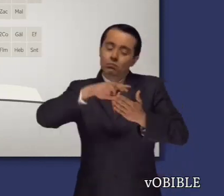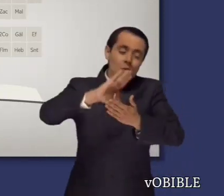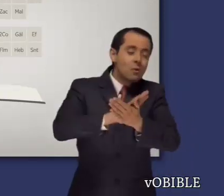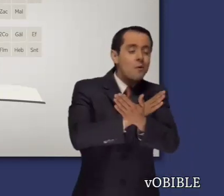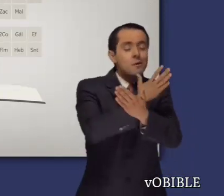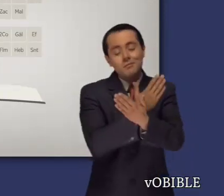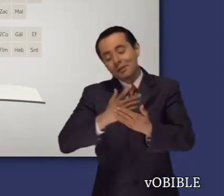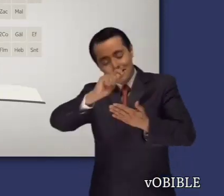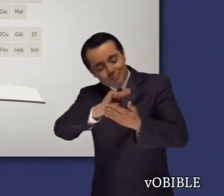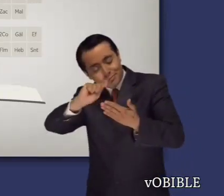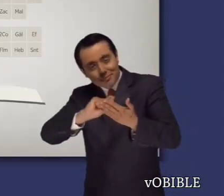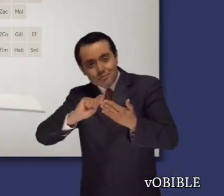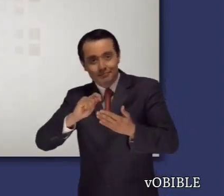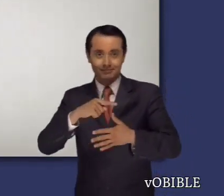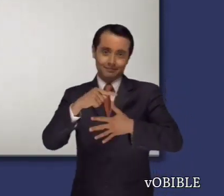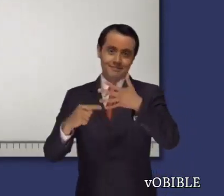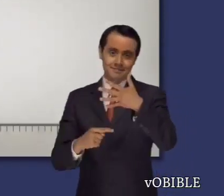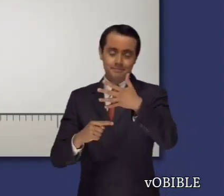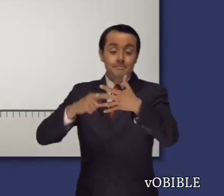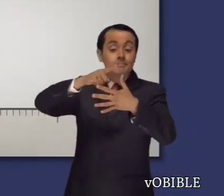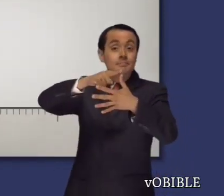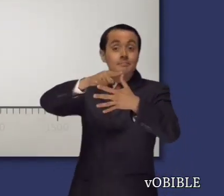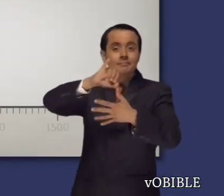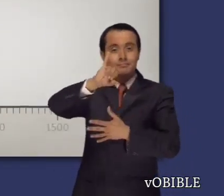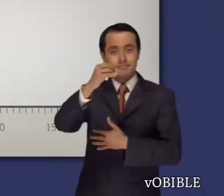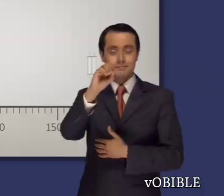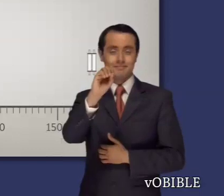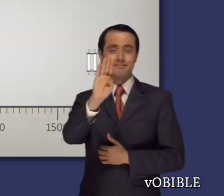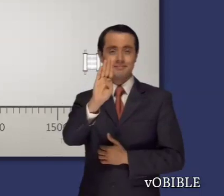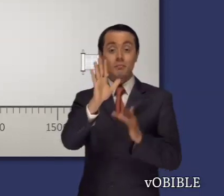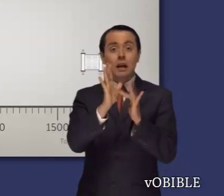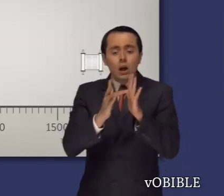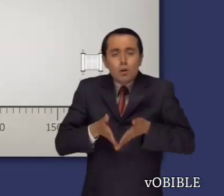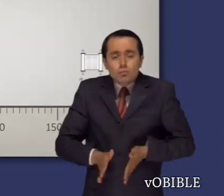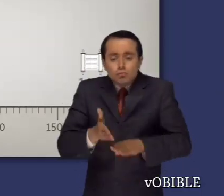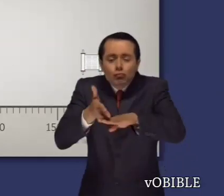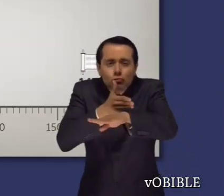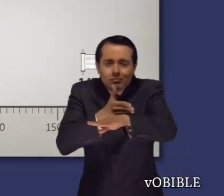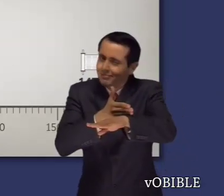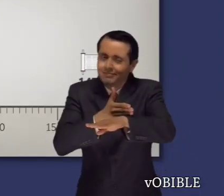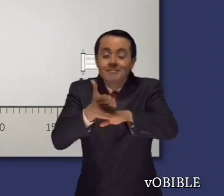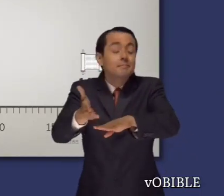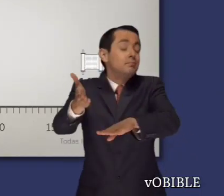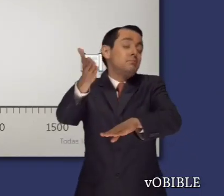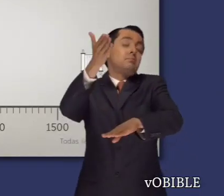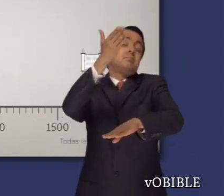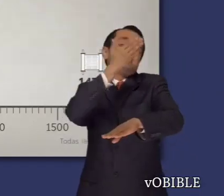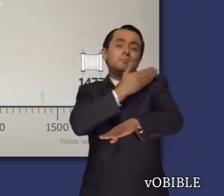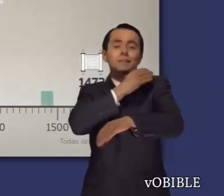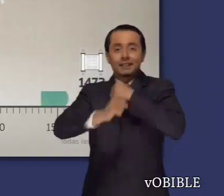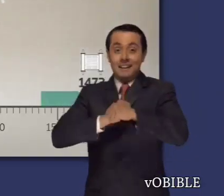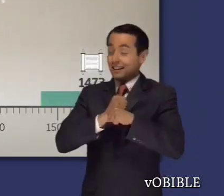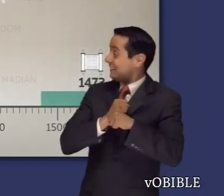uno de los libros bíblicos más antiguos. Moisés terminó de escribirlo alrededor del 1473